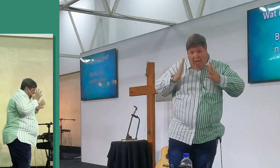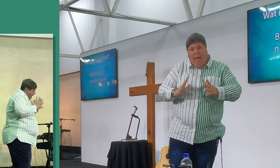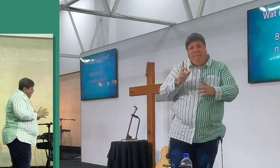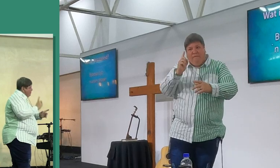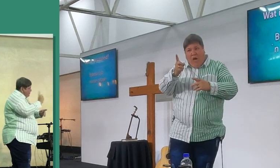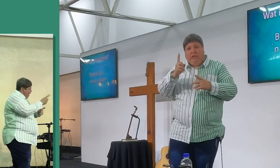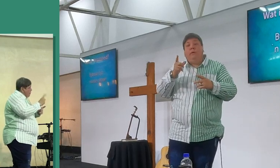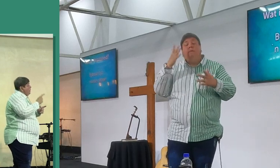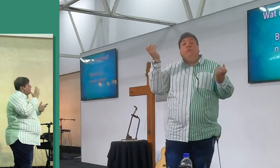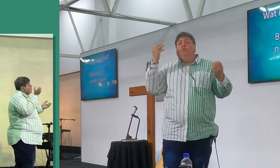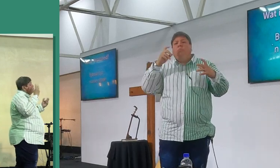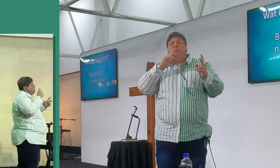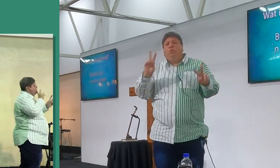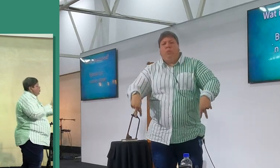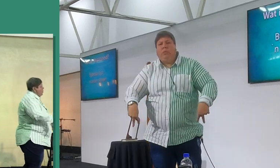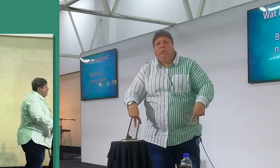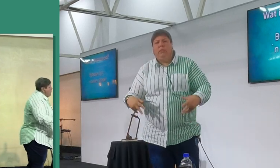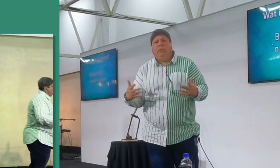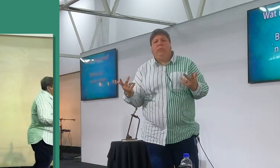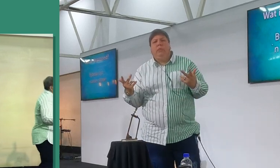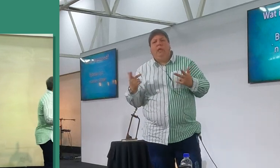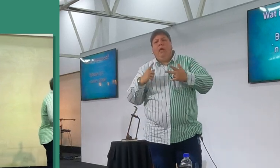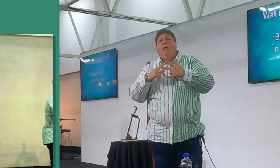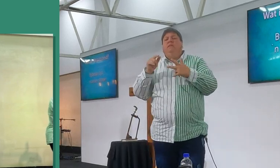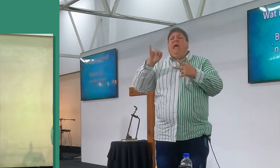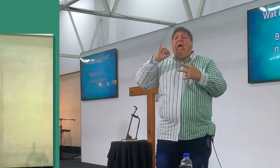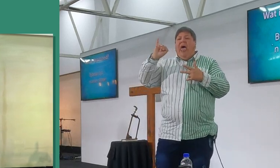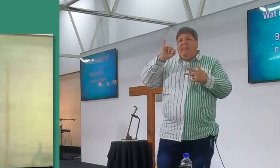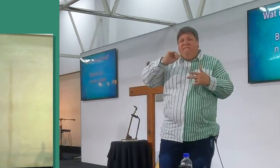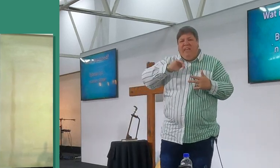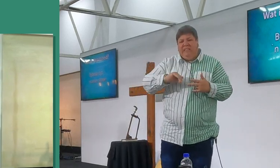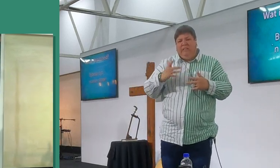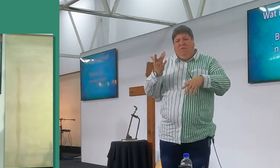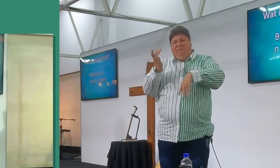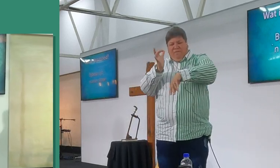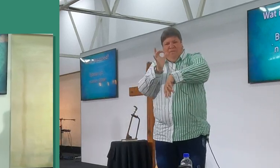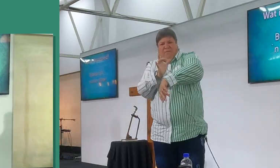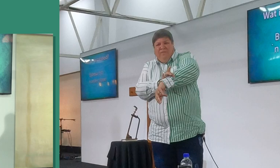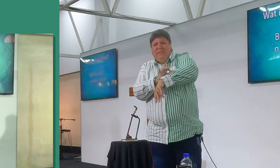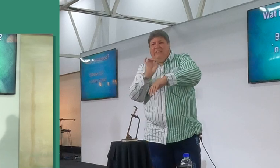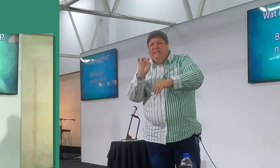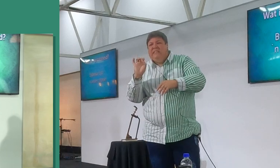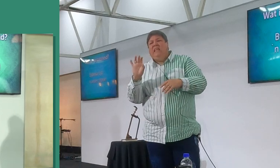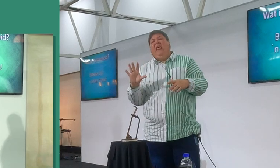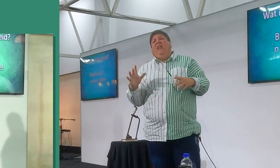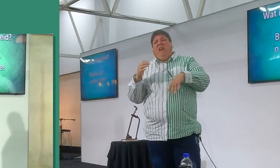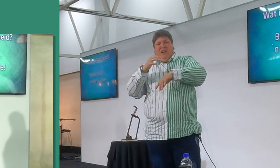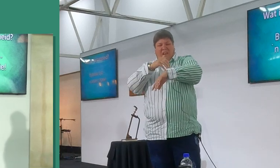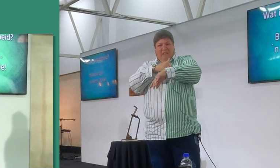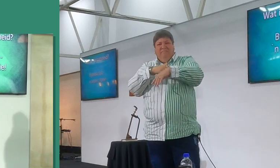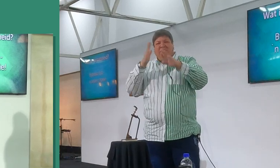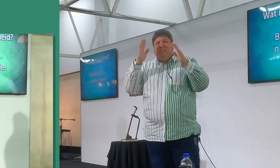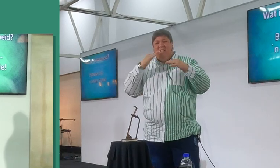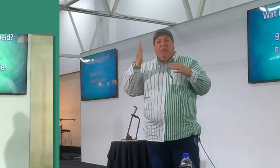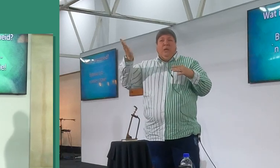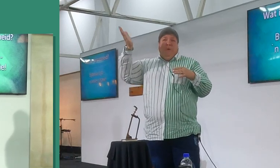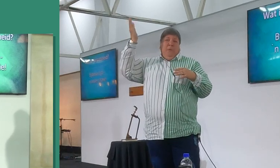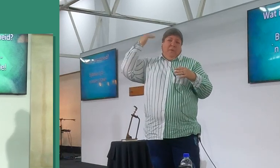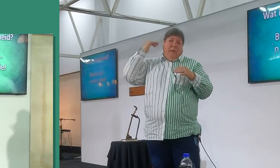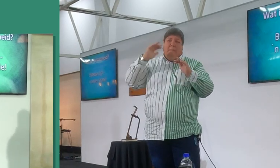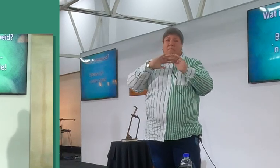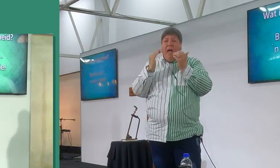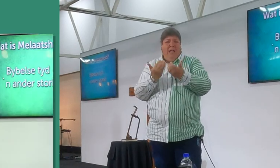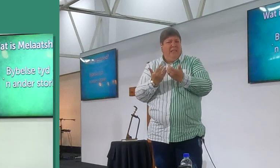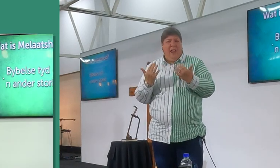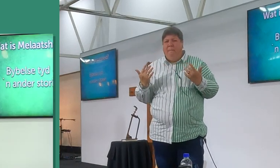baie keer doodgegaan, as gevolg van sekundaire infecties, van wonde, wat hulle nie behandel het nie, want ondannig, hulle het geen behandeling gekry, en